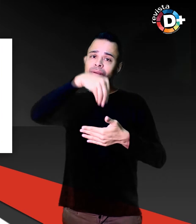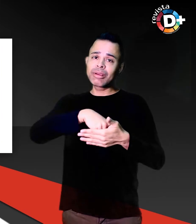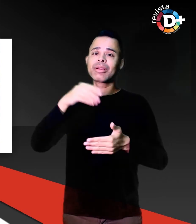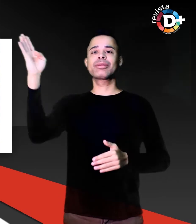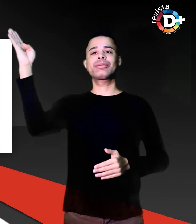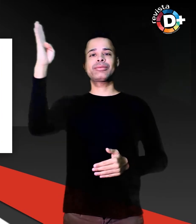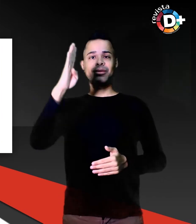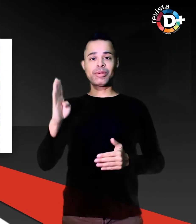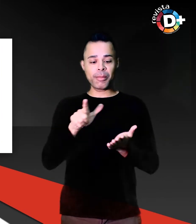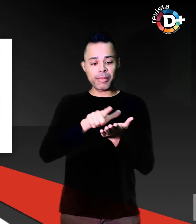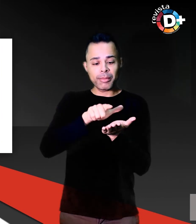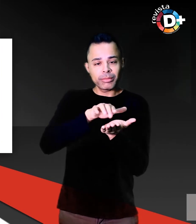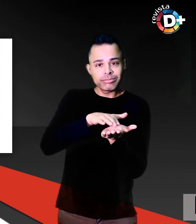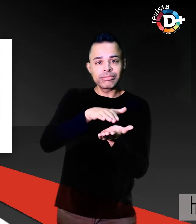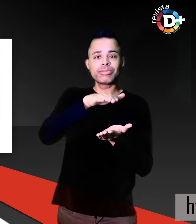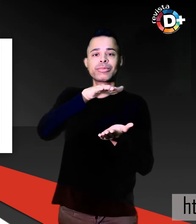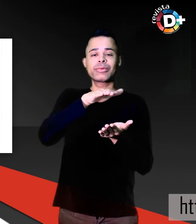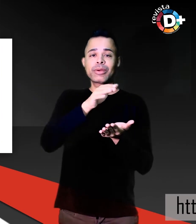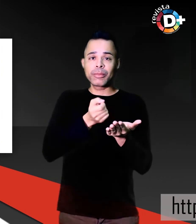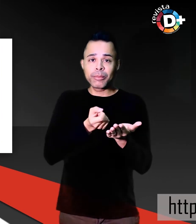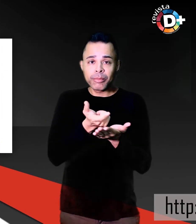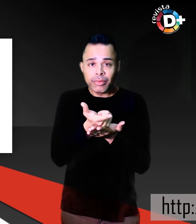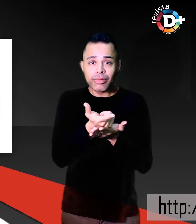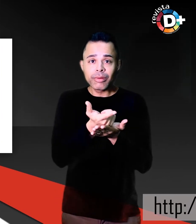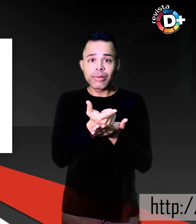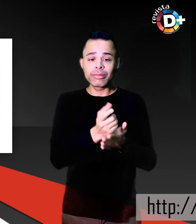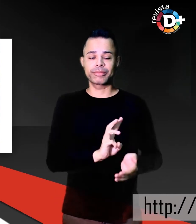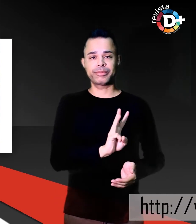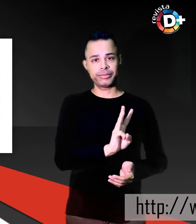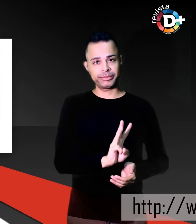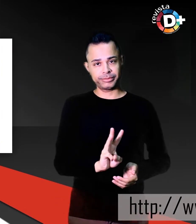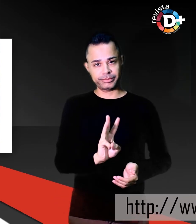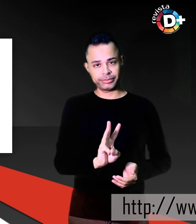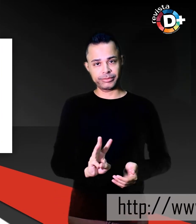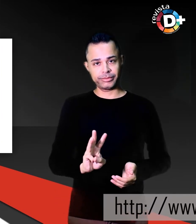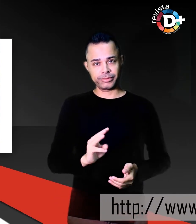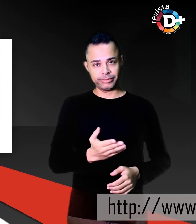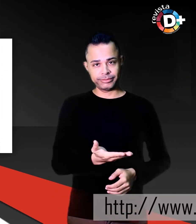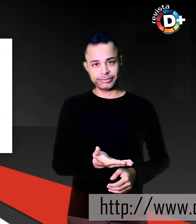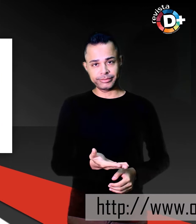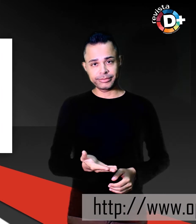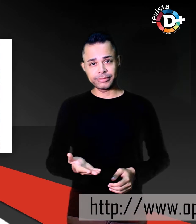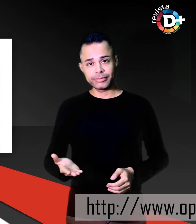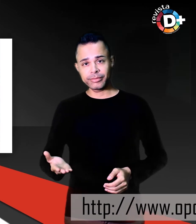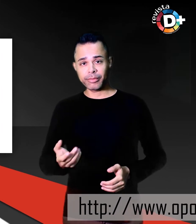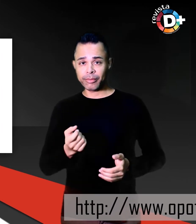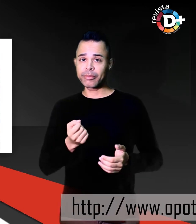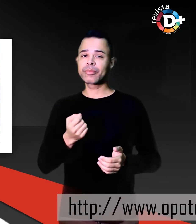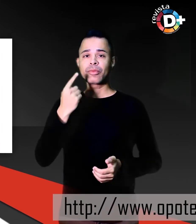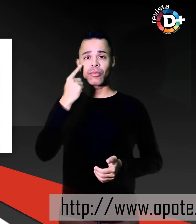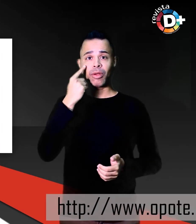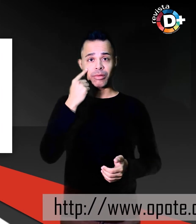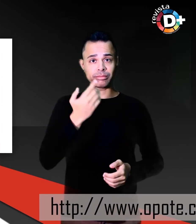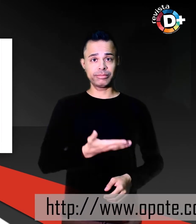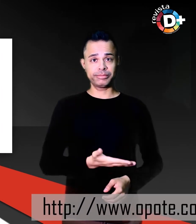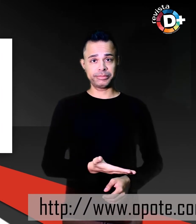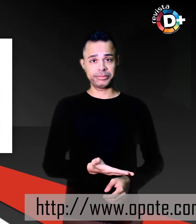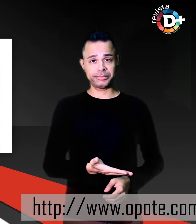estão disponíveis para venda no site ou pote Confira o site A